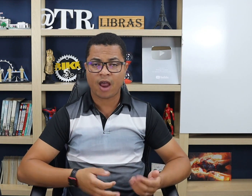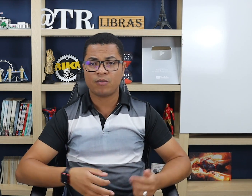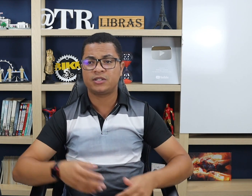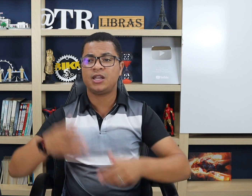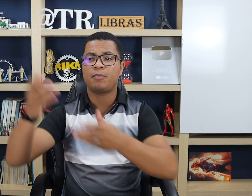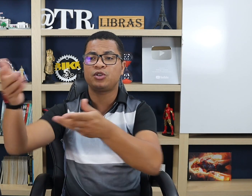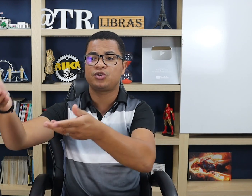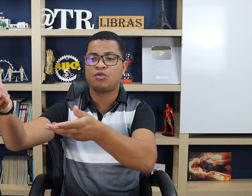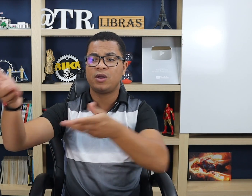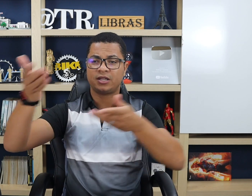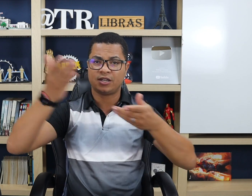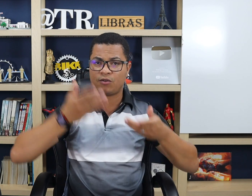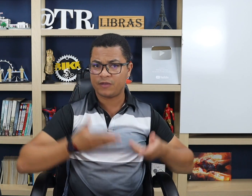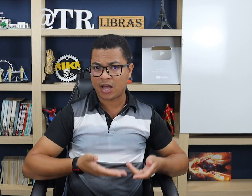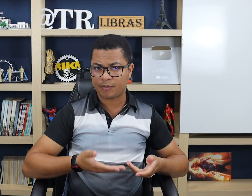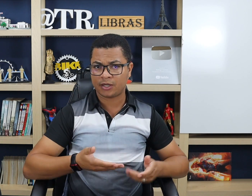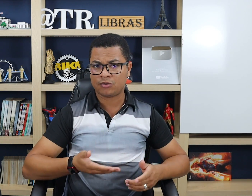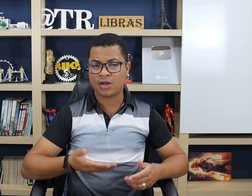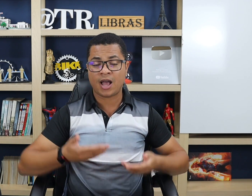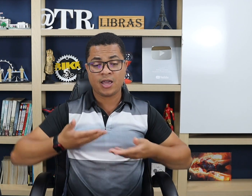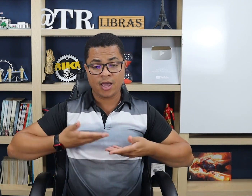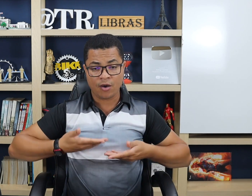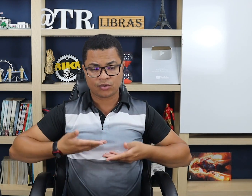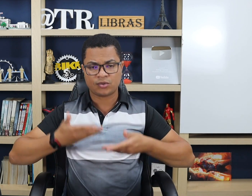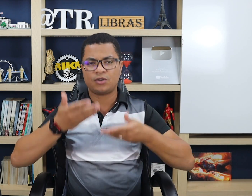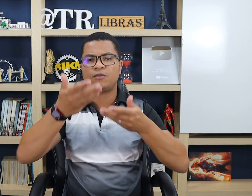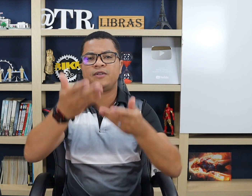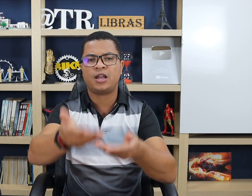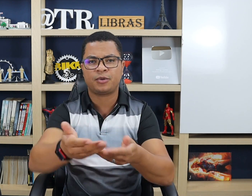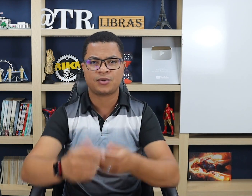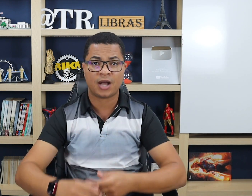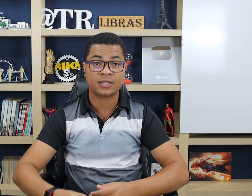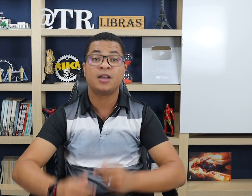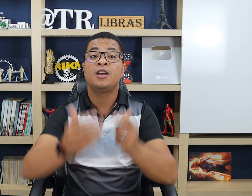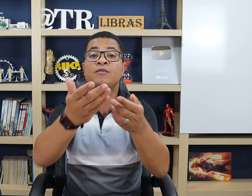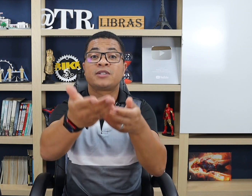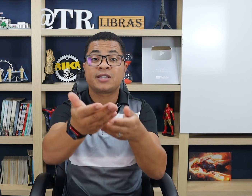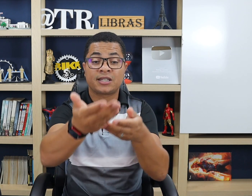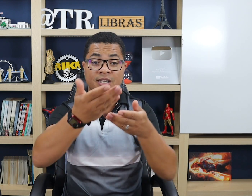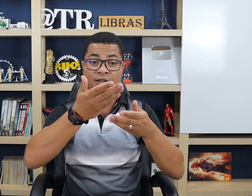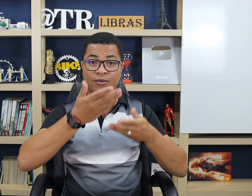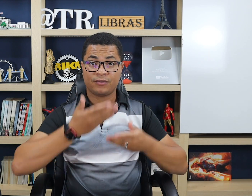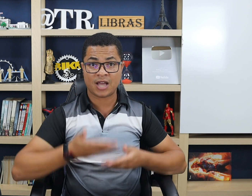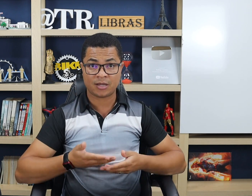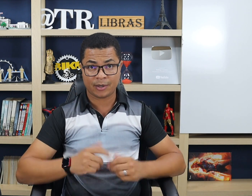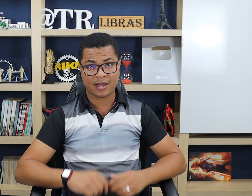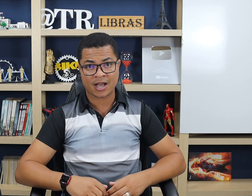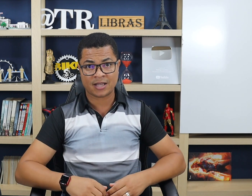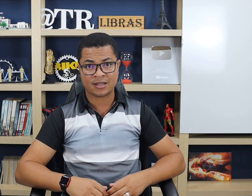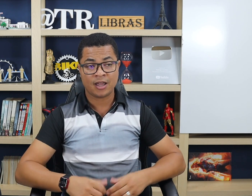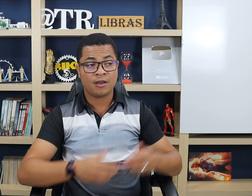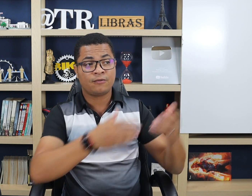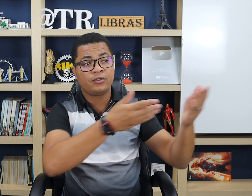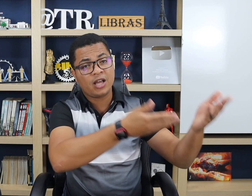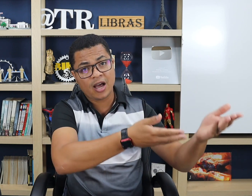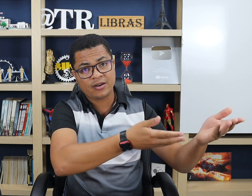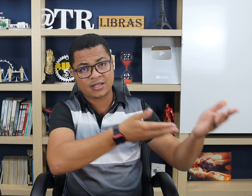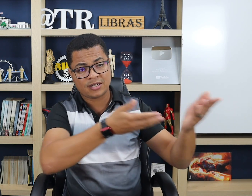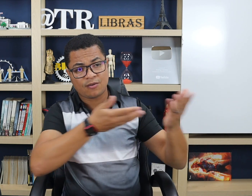É como se a pessoa está sendo convidada para tal lugar. Eu estou sendo convidado para a sua casa. Você está sendo convidado para a minha casa. Fulano está sendo